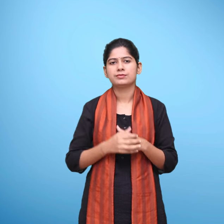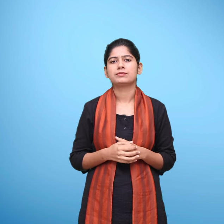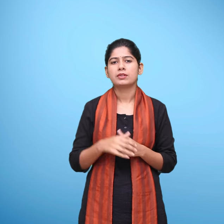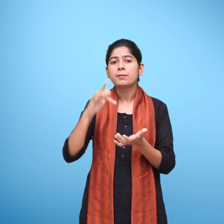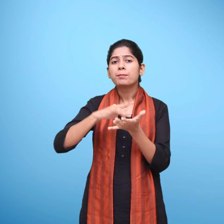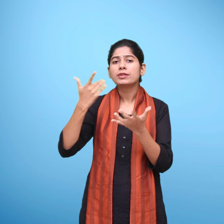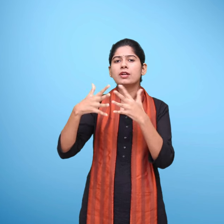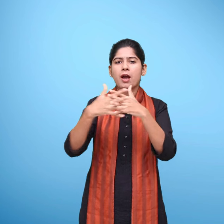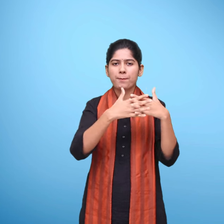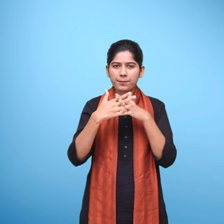USA